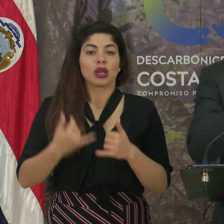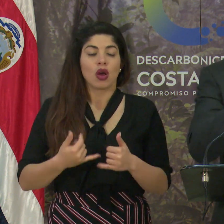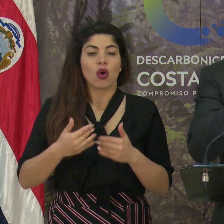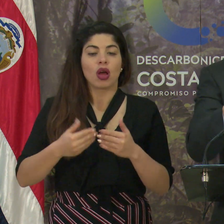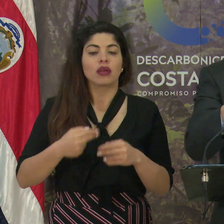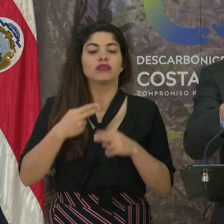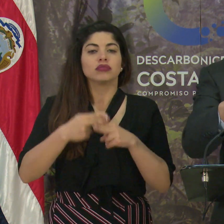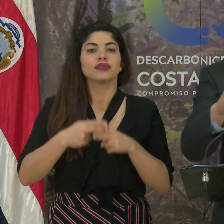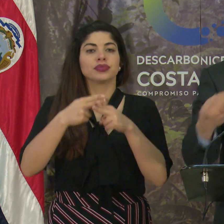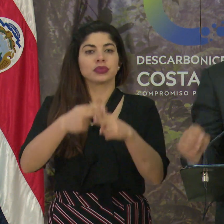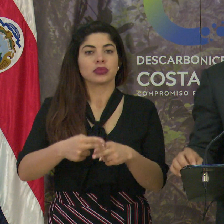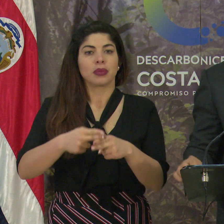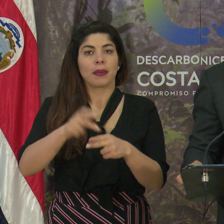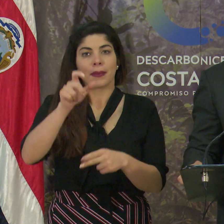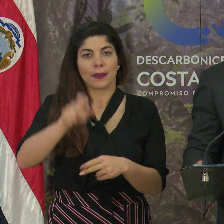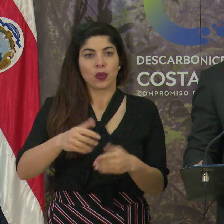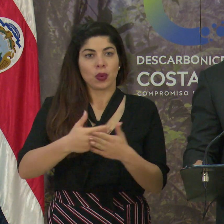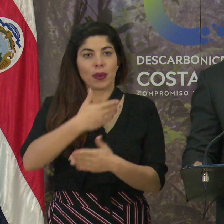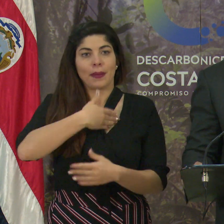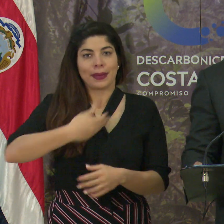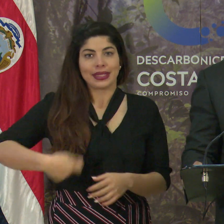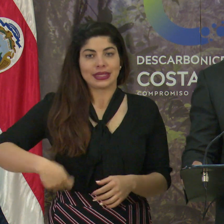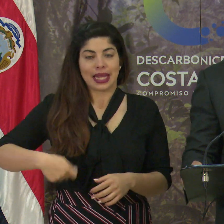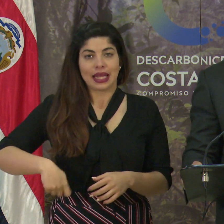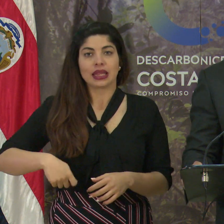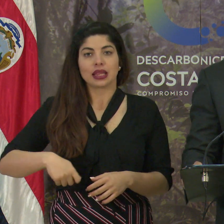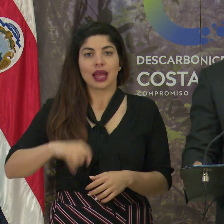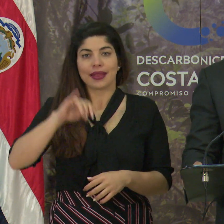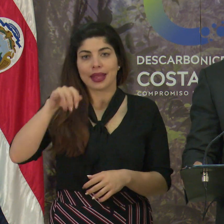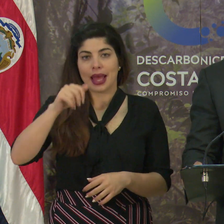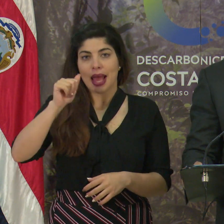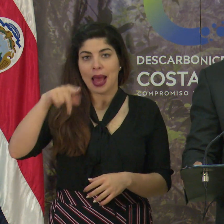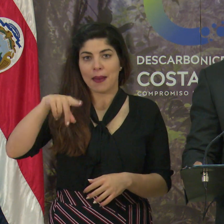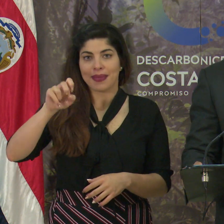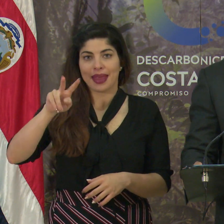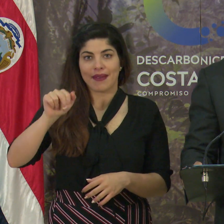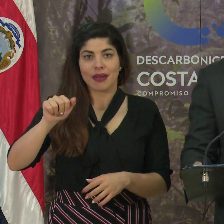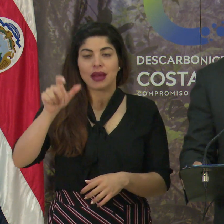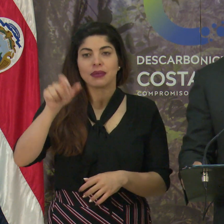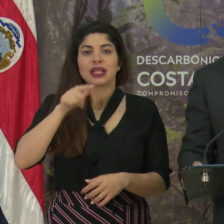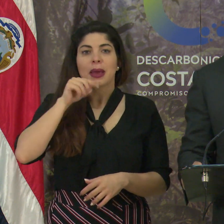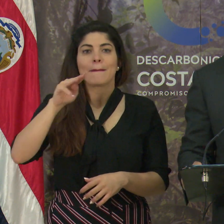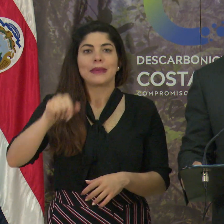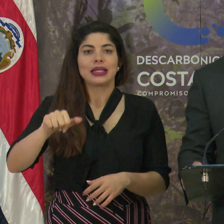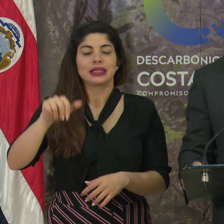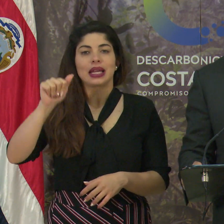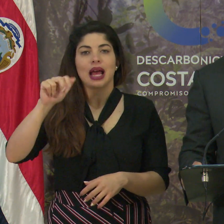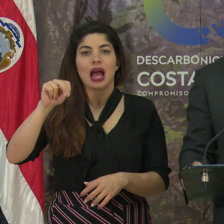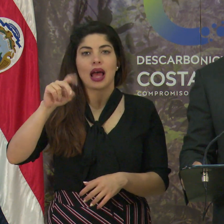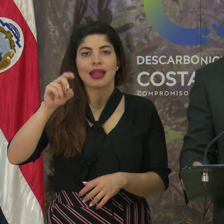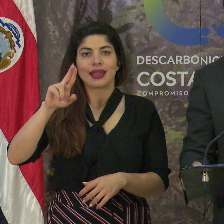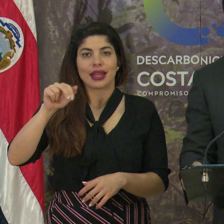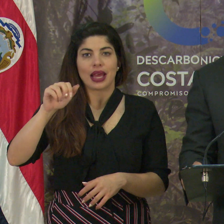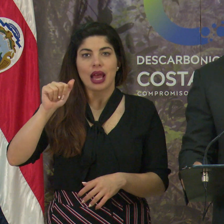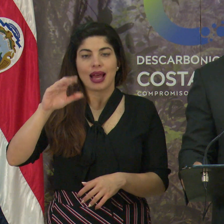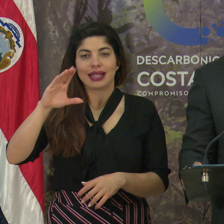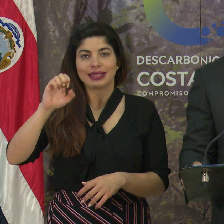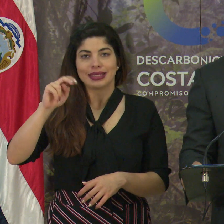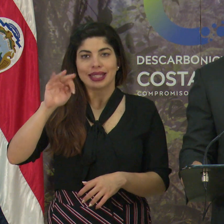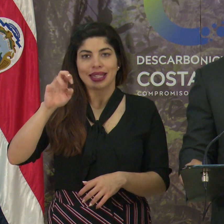nombrar como presidenta ejecutiva de JAPTEVA a la Máster Andrea Centeno